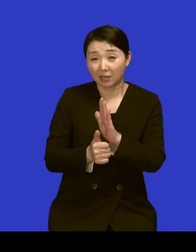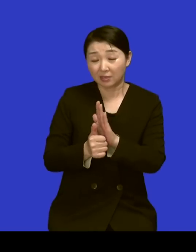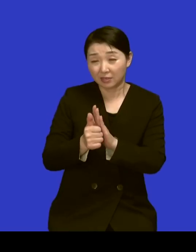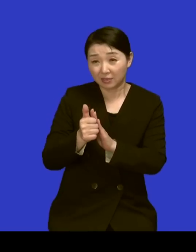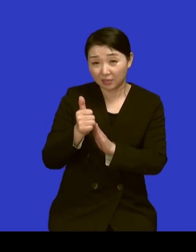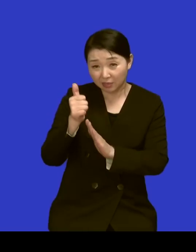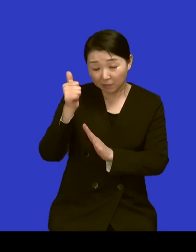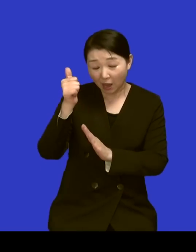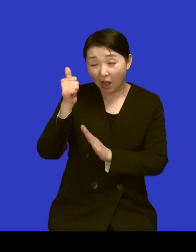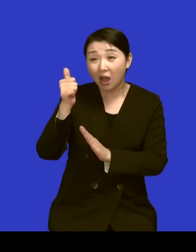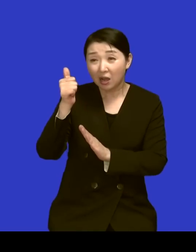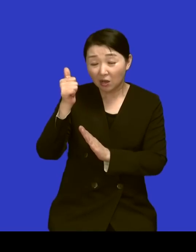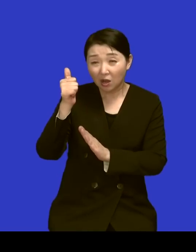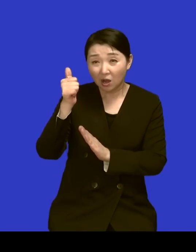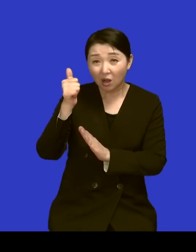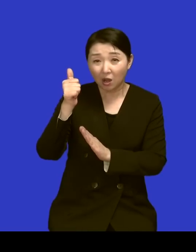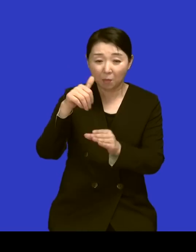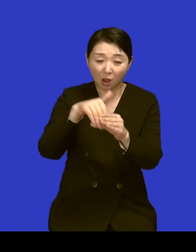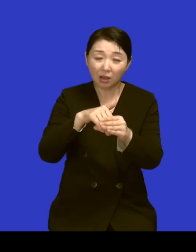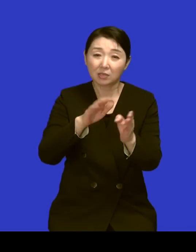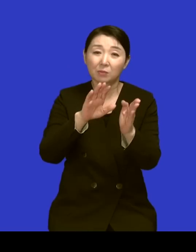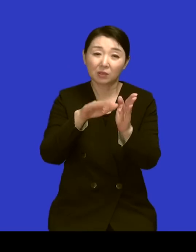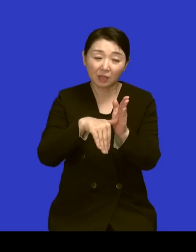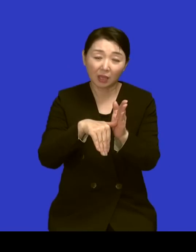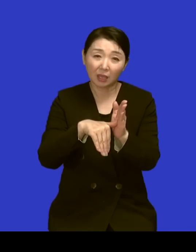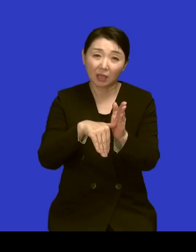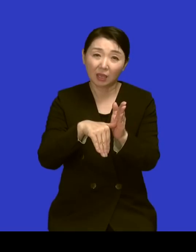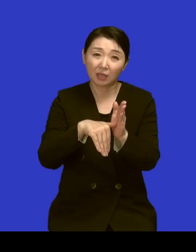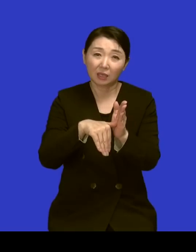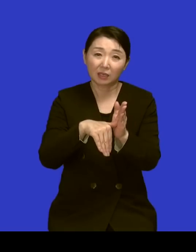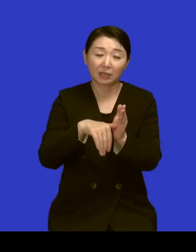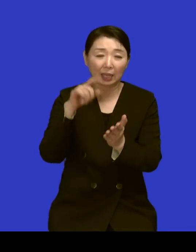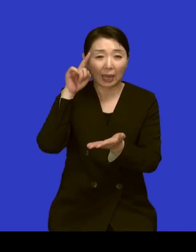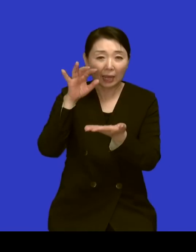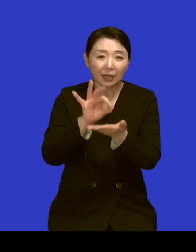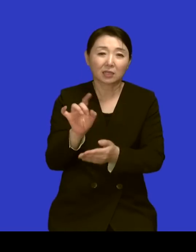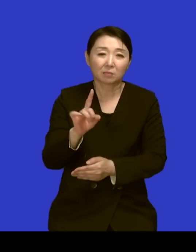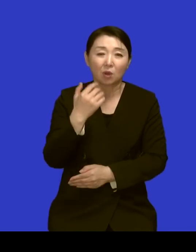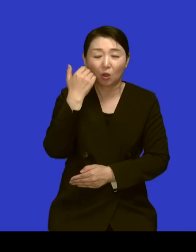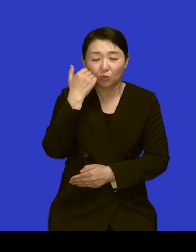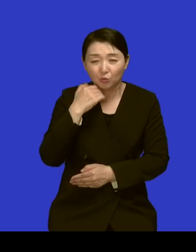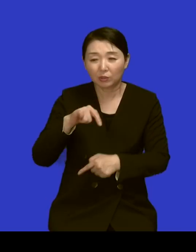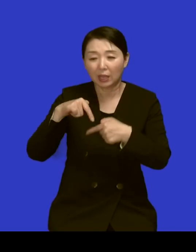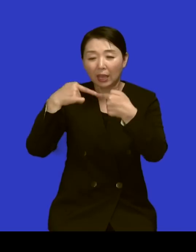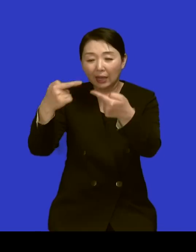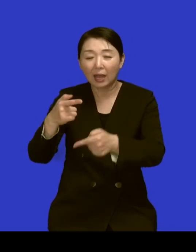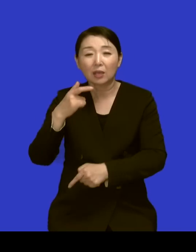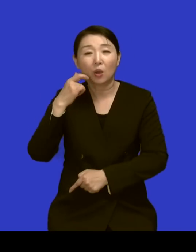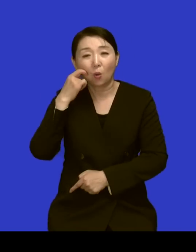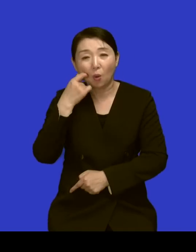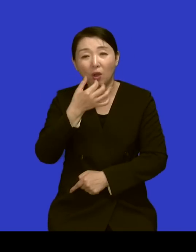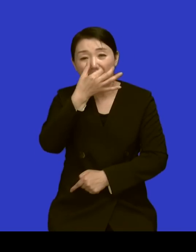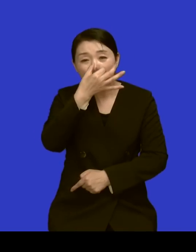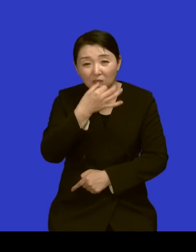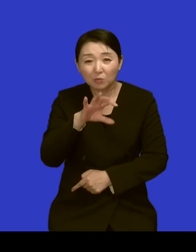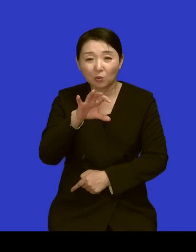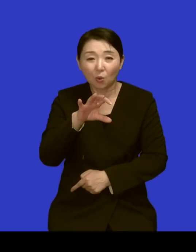모터를 아무나 가기 어려운 힘든 곳을 희망고는 찾아간다